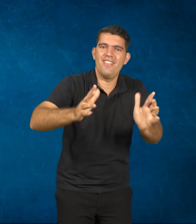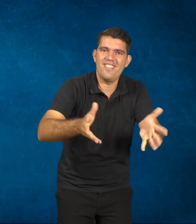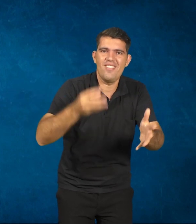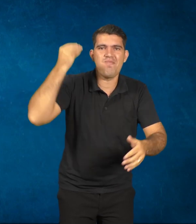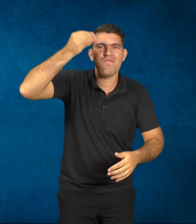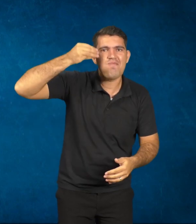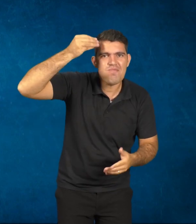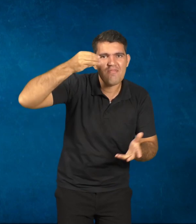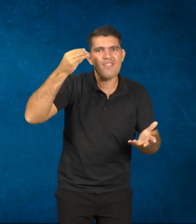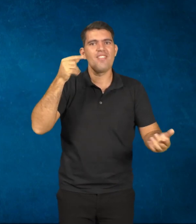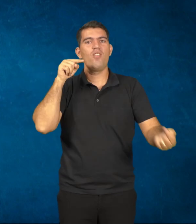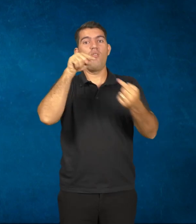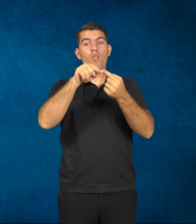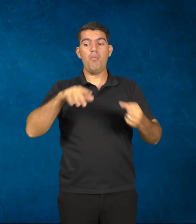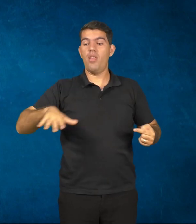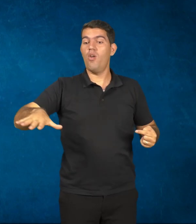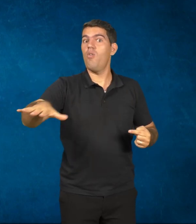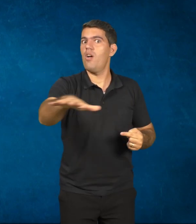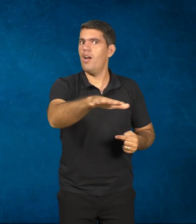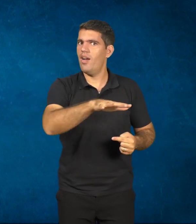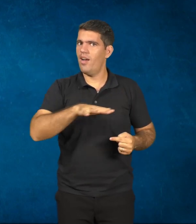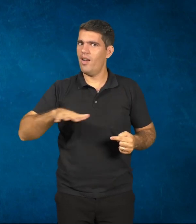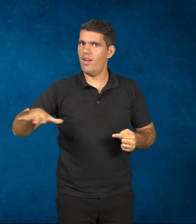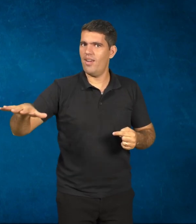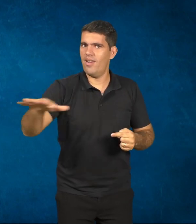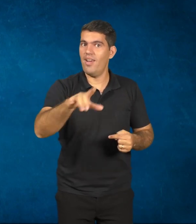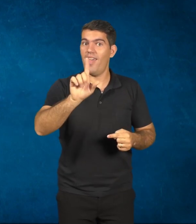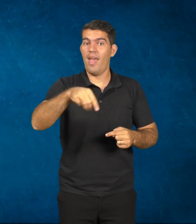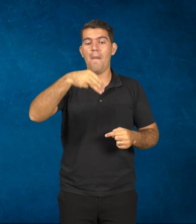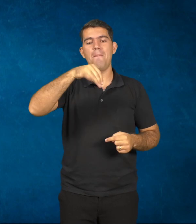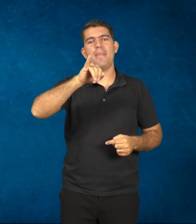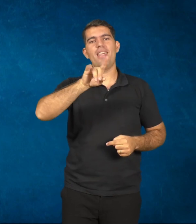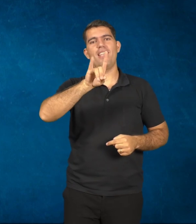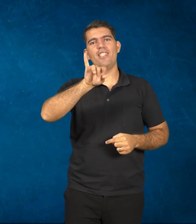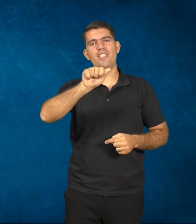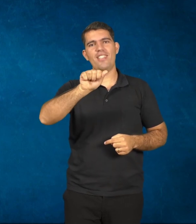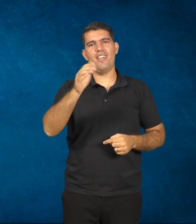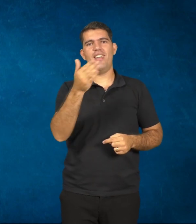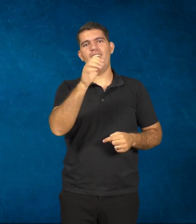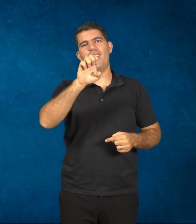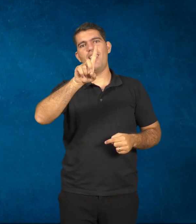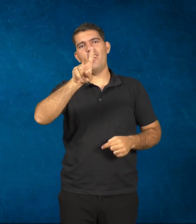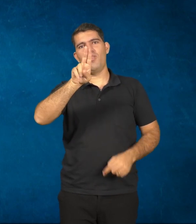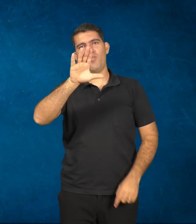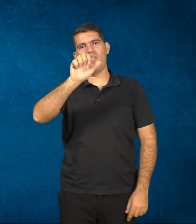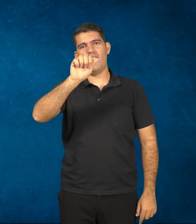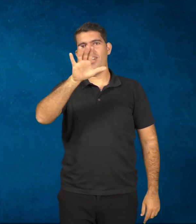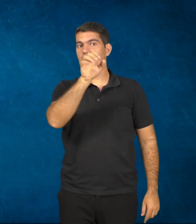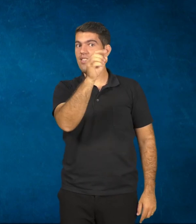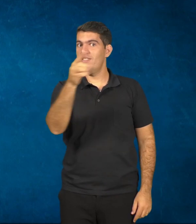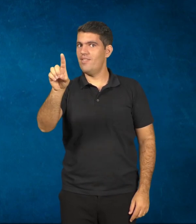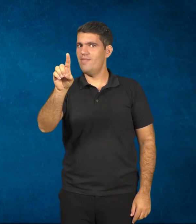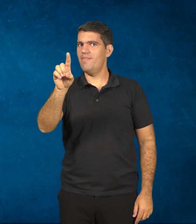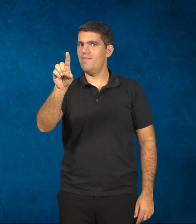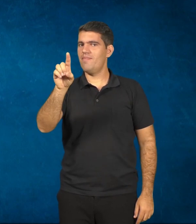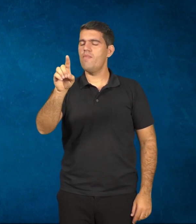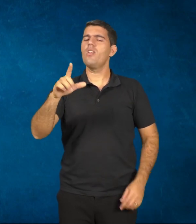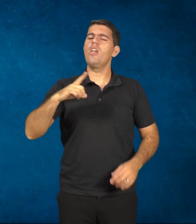no que se refere a esse campo, que é para nós o campo da mídia e educação. Então, há uma autoria que